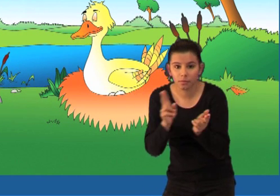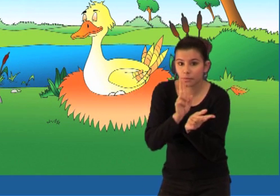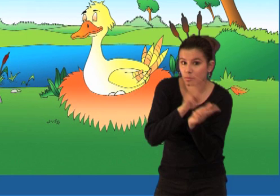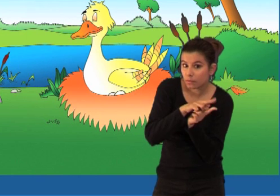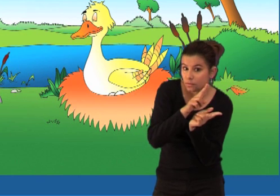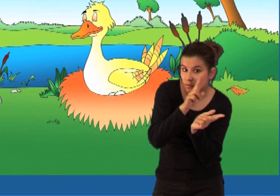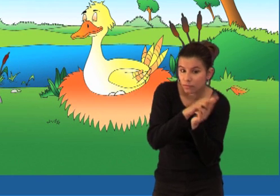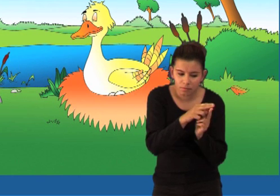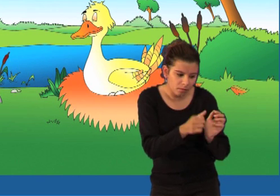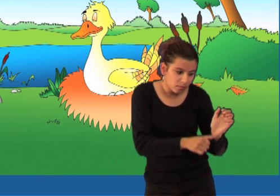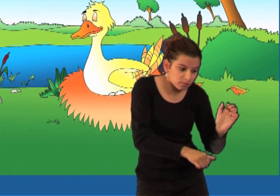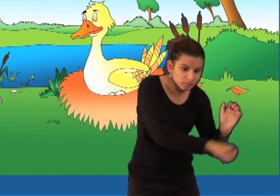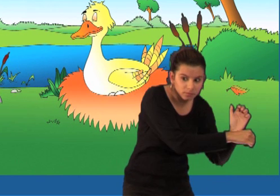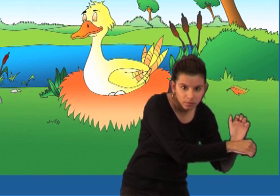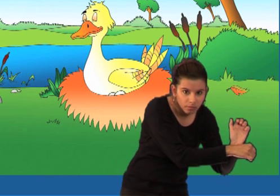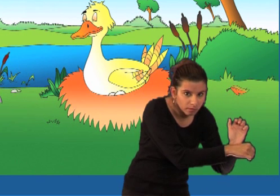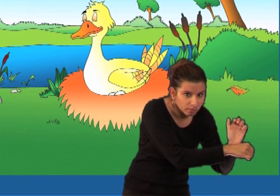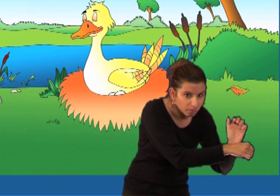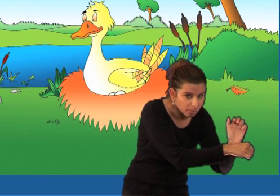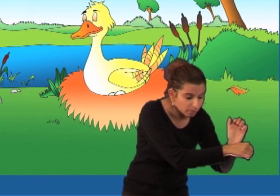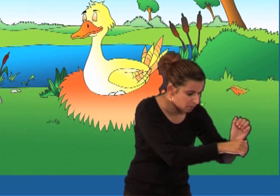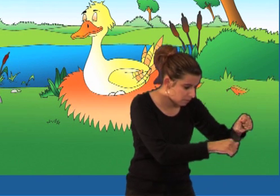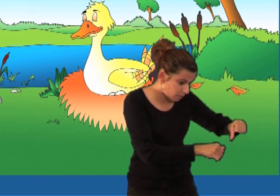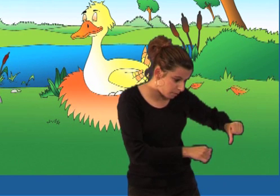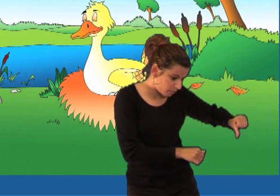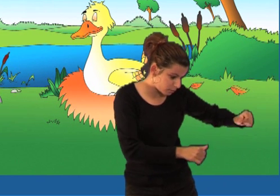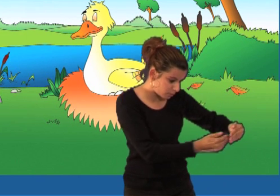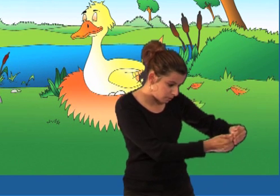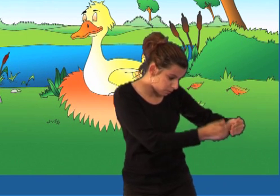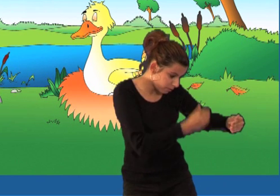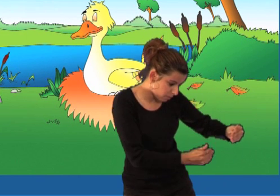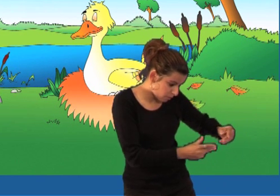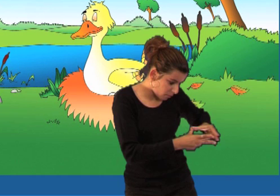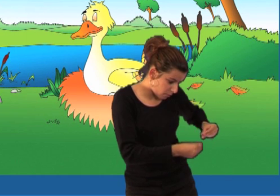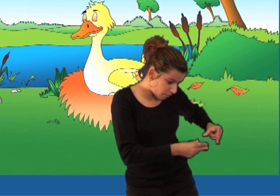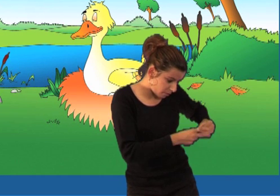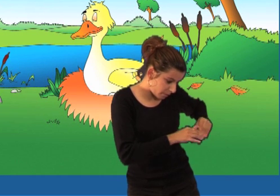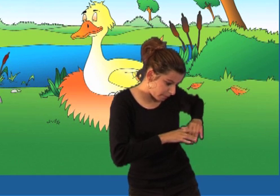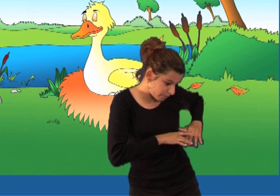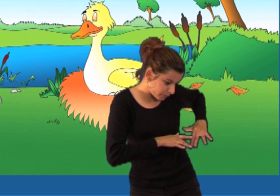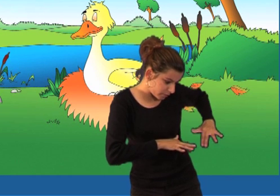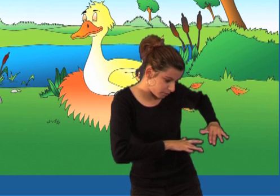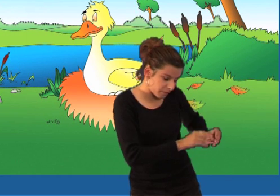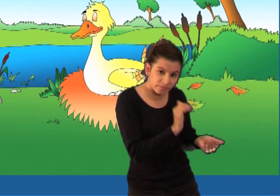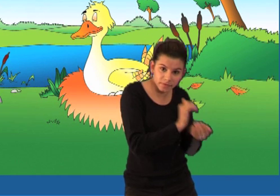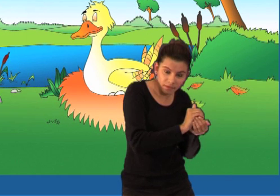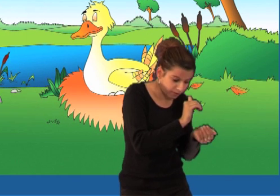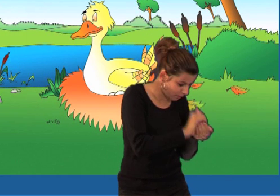Vani u polju bilo je prekrasno ljeto. Skrivena među lišćem uz